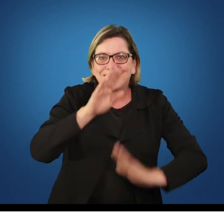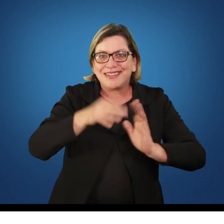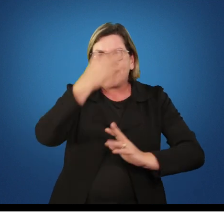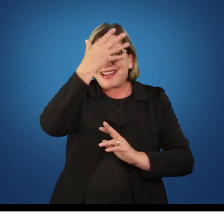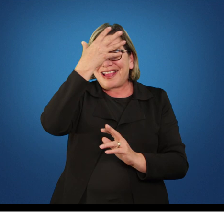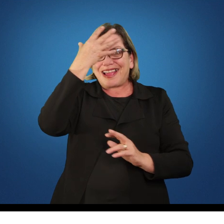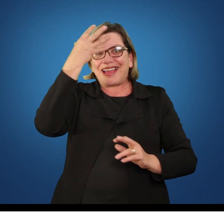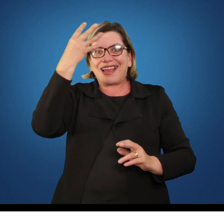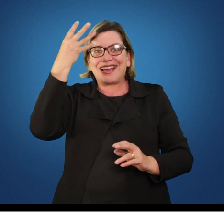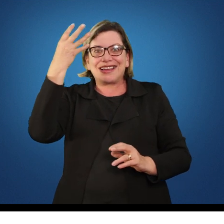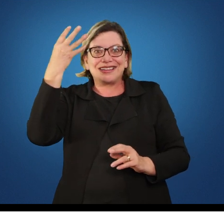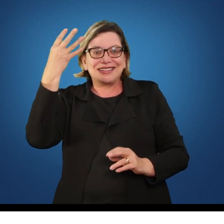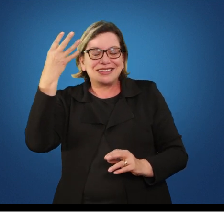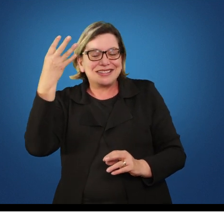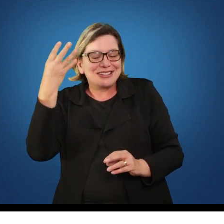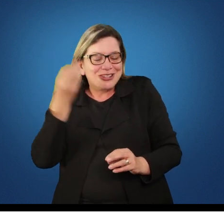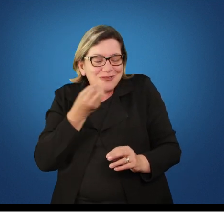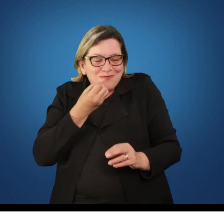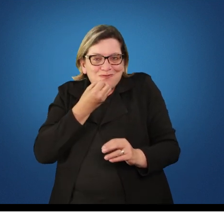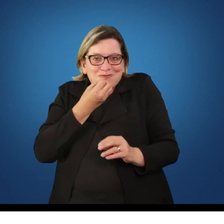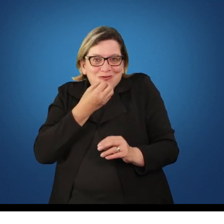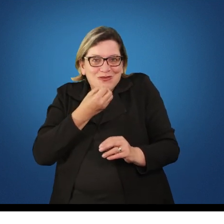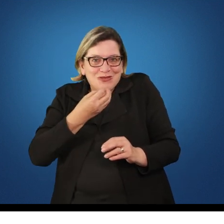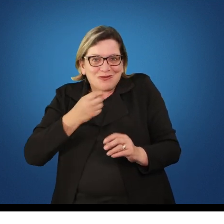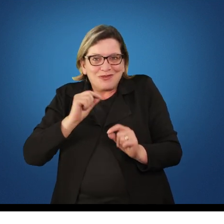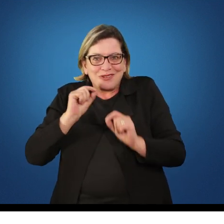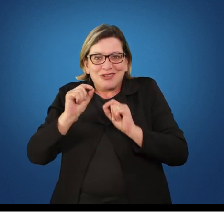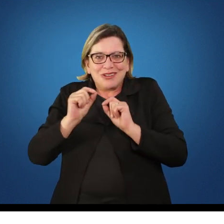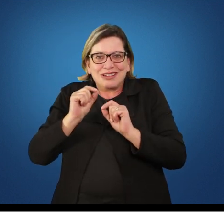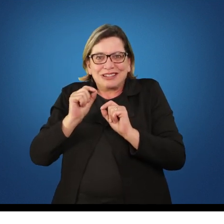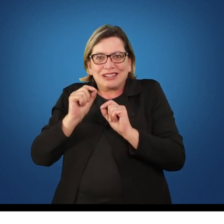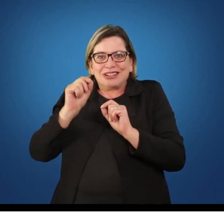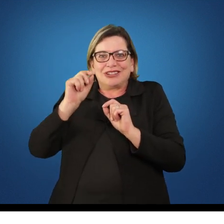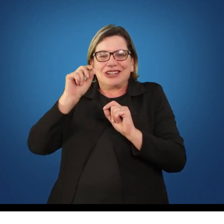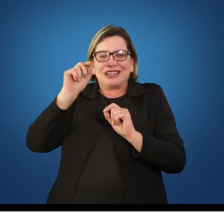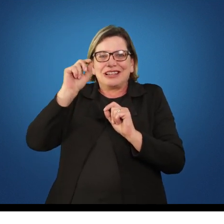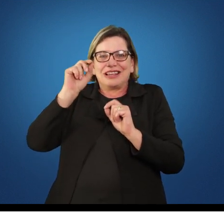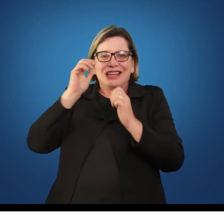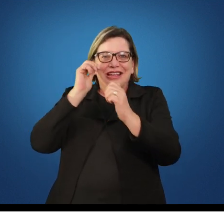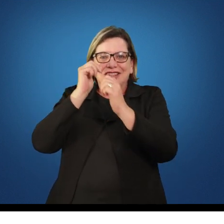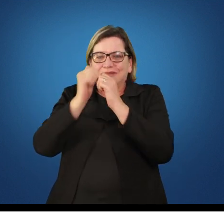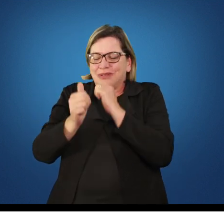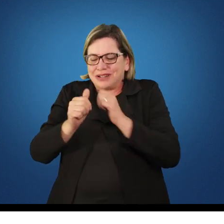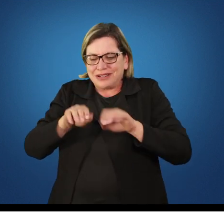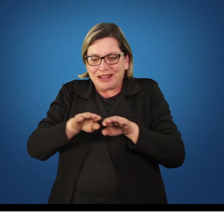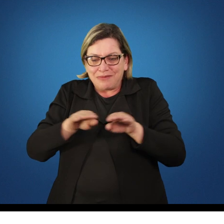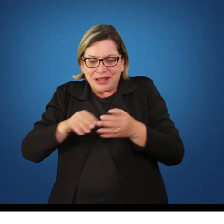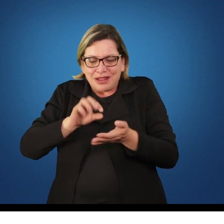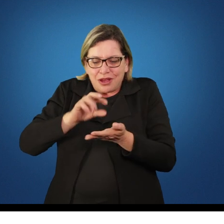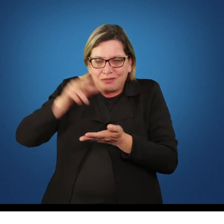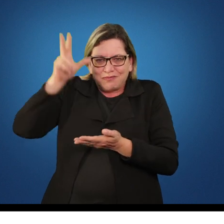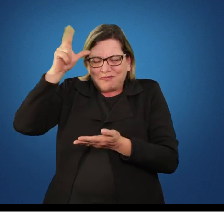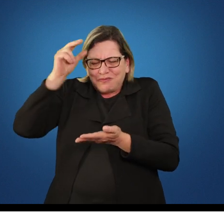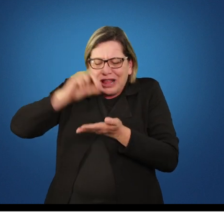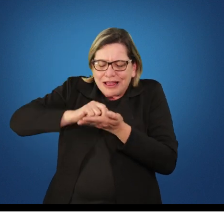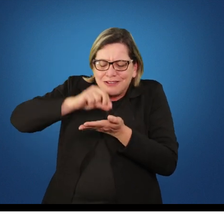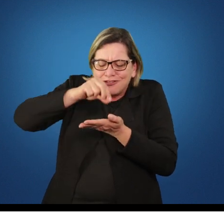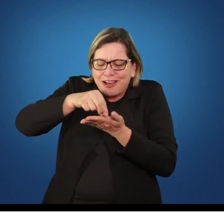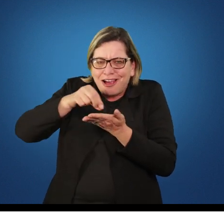maravilhosos, que são os esportes de mesa, os esportes de tabuleiro, que